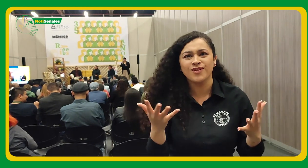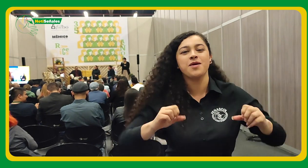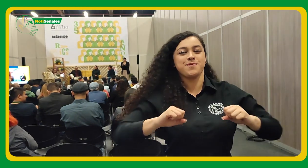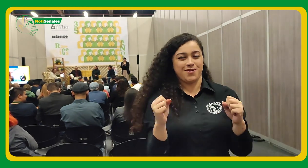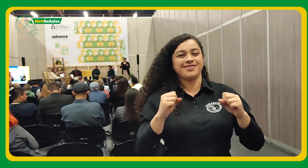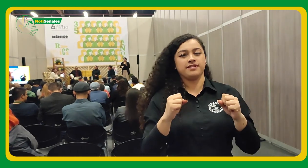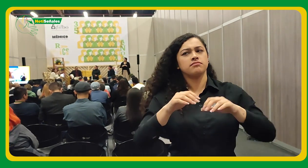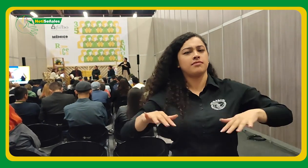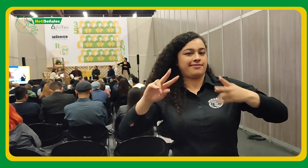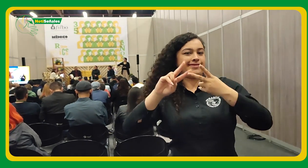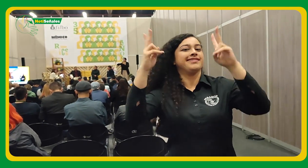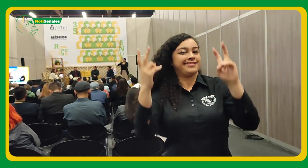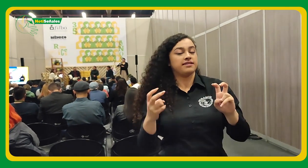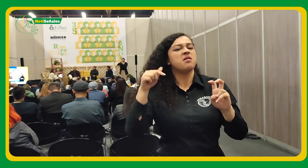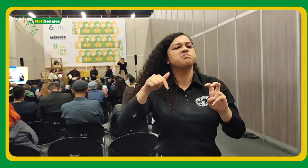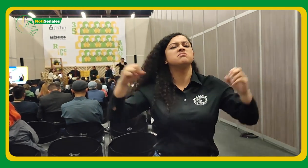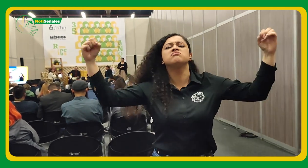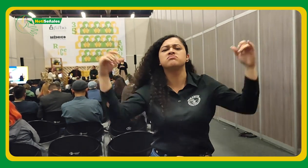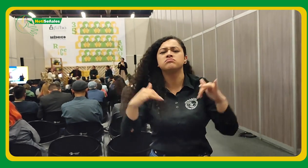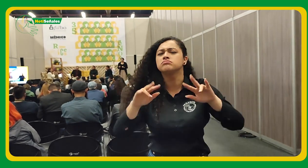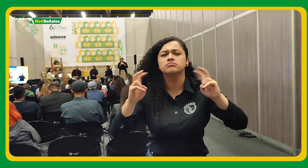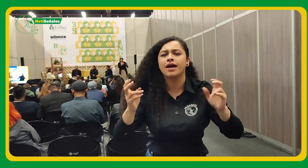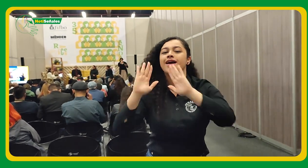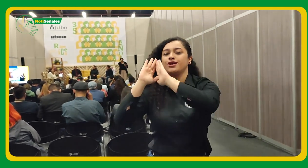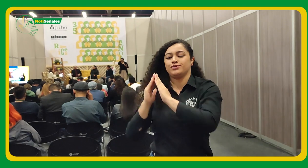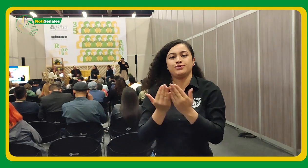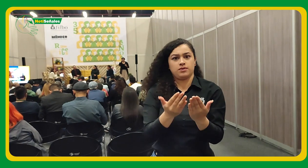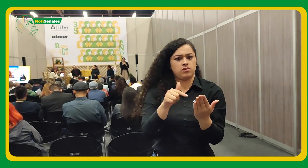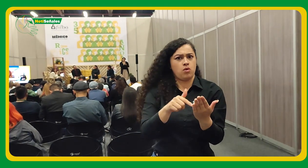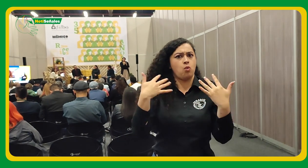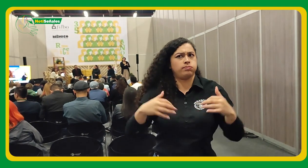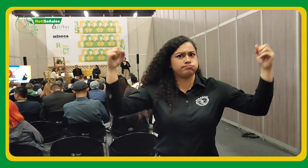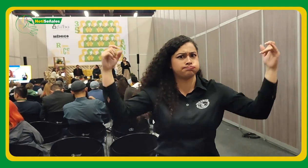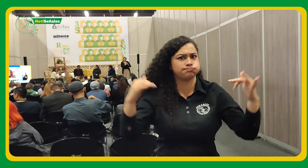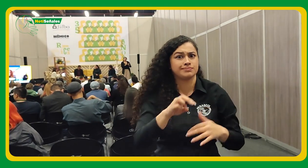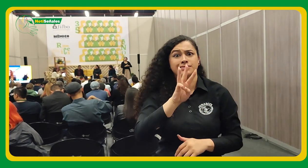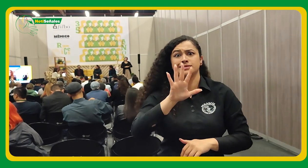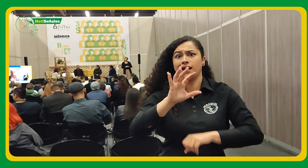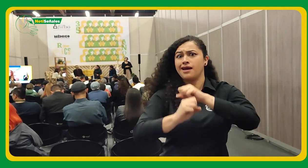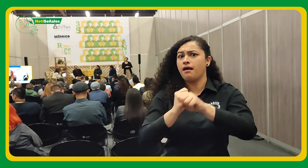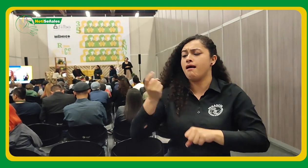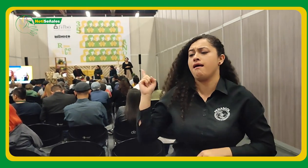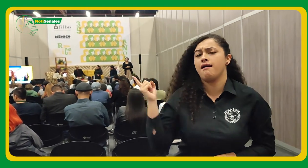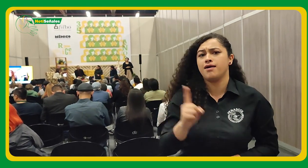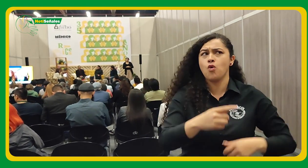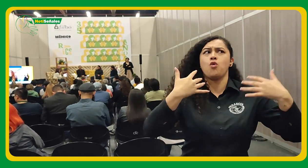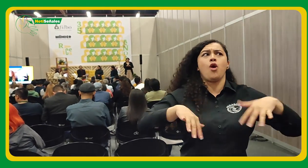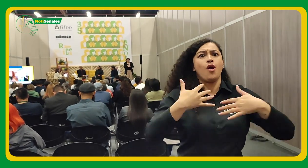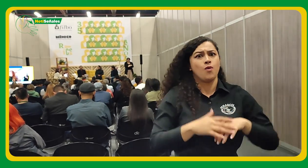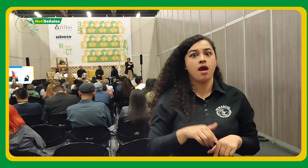toda Colombia. Es por eso que estamos en este lugar de la ciudad de Bogotá, específicamente en Colferias, pues se está realizando la